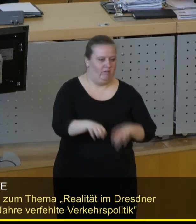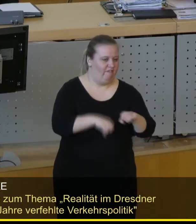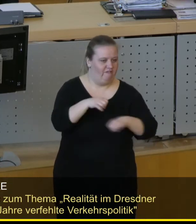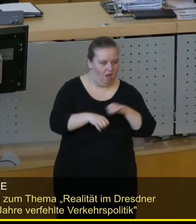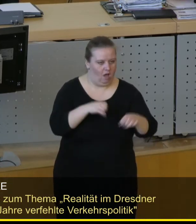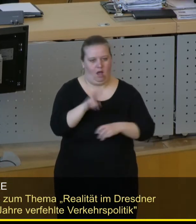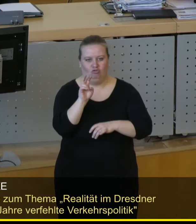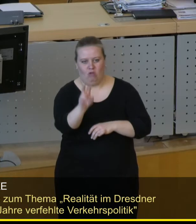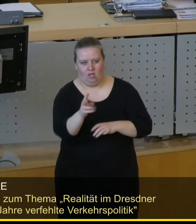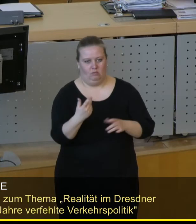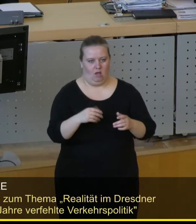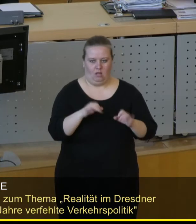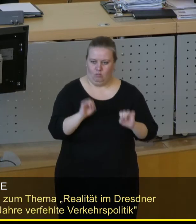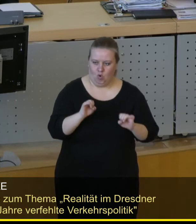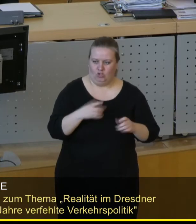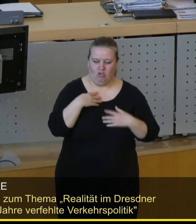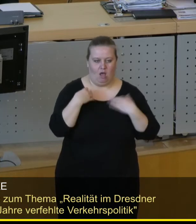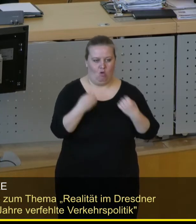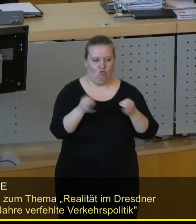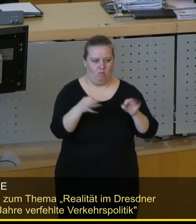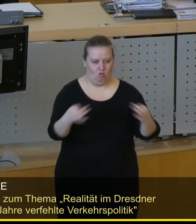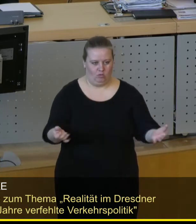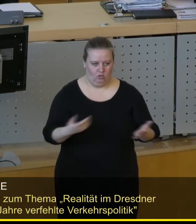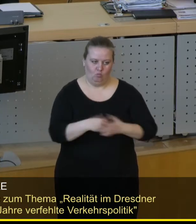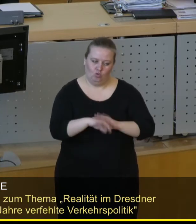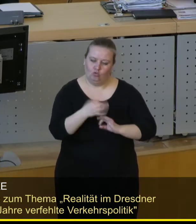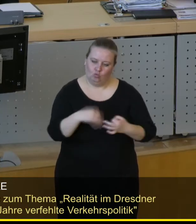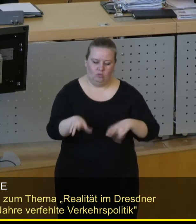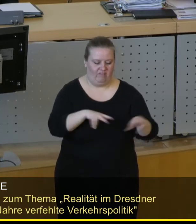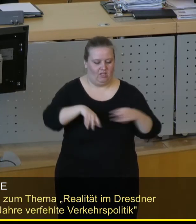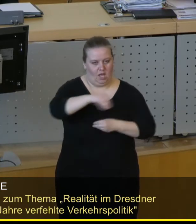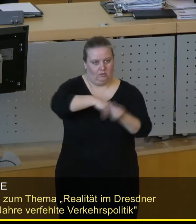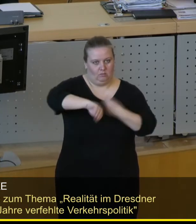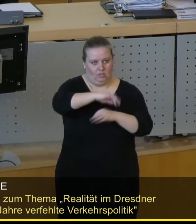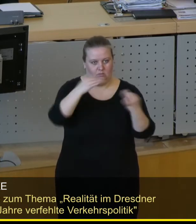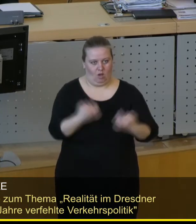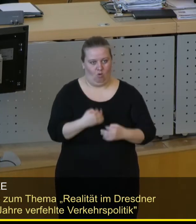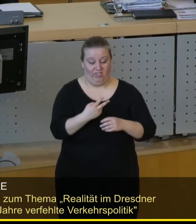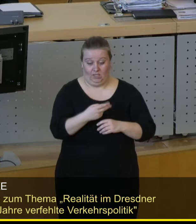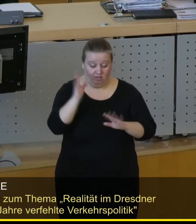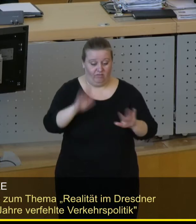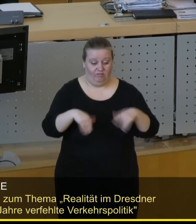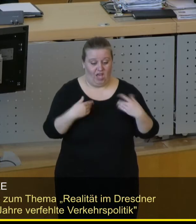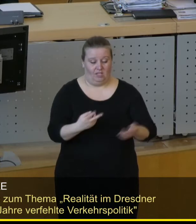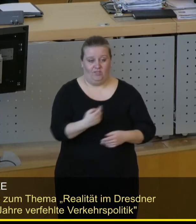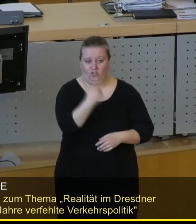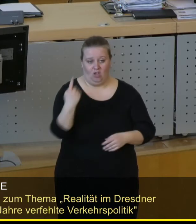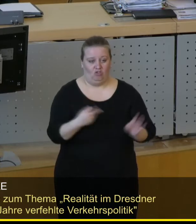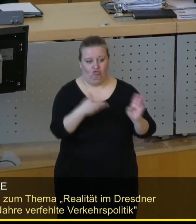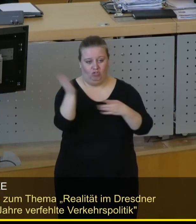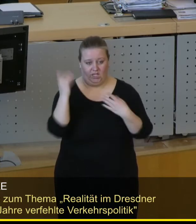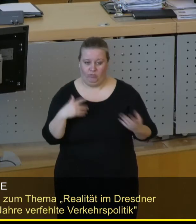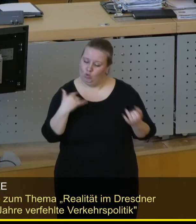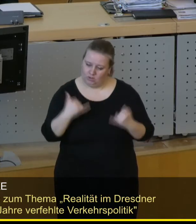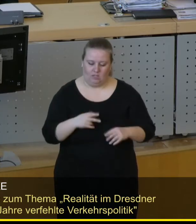Fahrrad, mit der Straßenbahn kurze Wege zu erledigen und einen vernünftigen Verkehrsmix hinzubekommen, der 20 Jahre nach der Wende sträflichst vernachlässigt